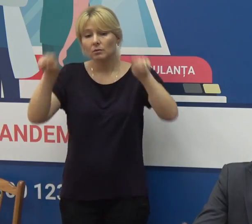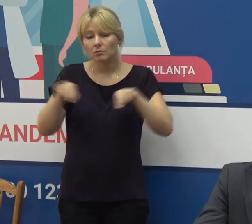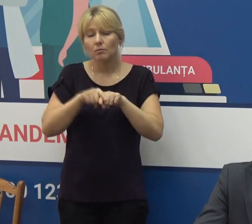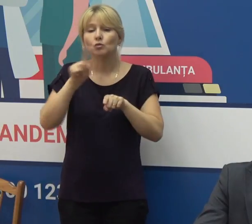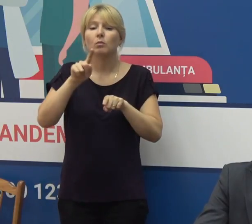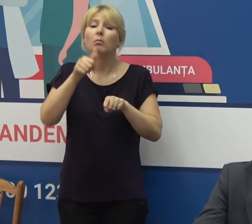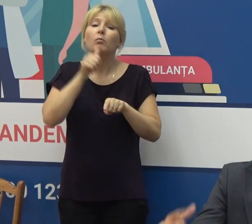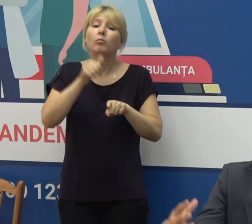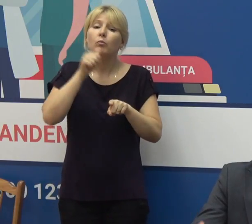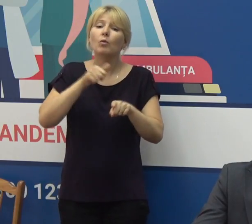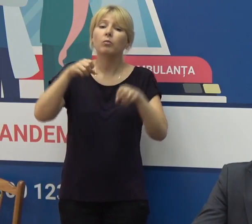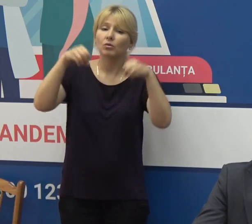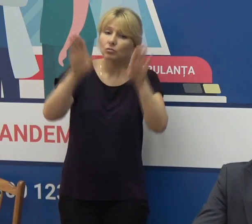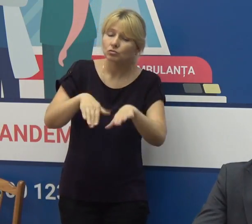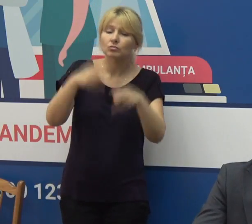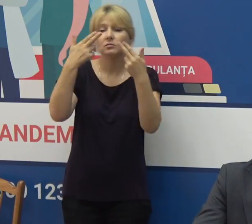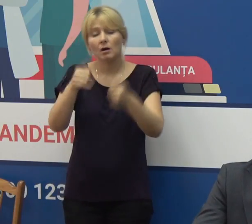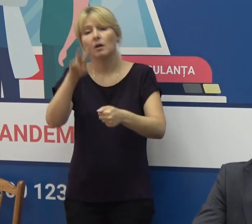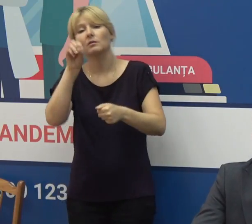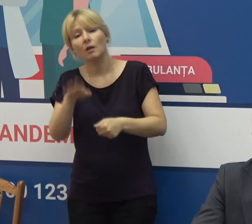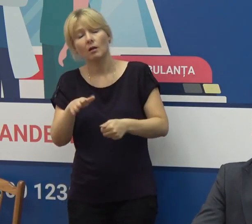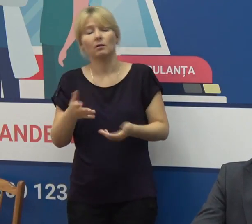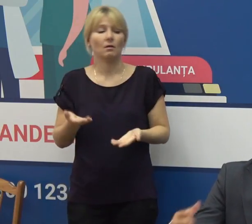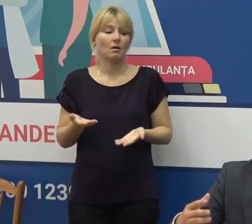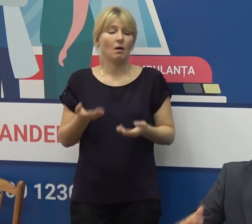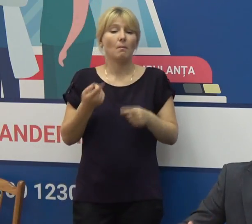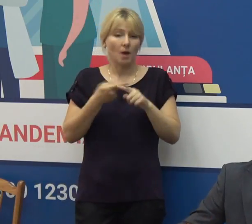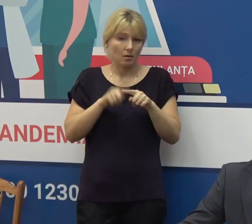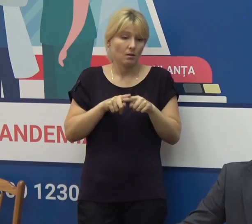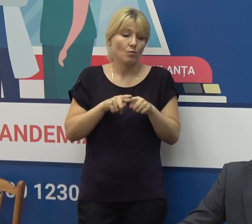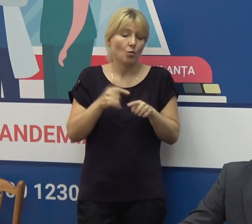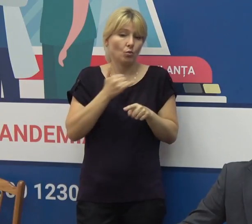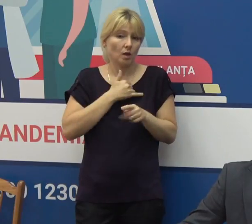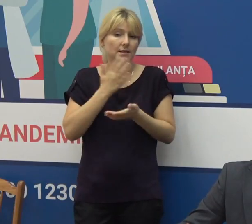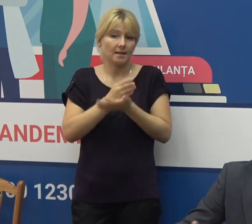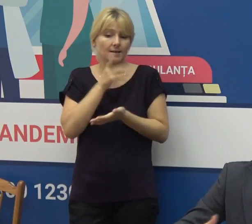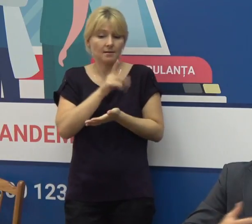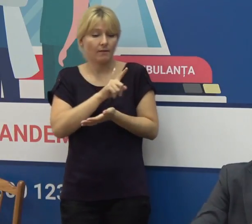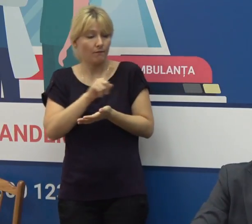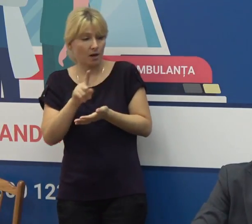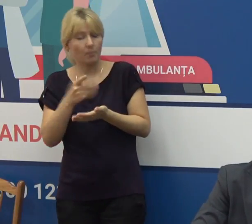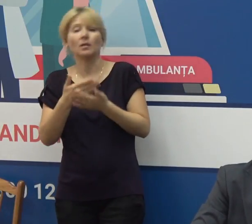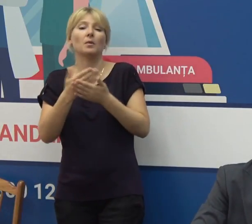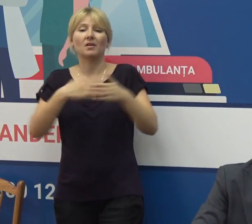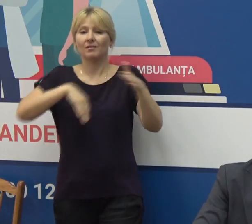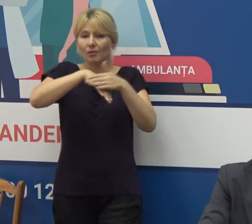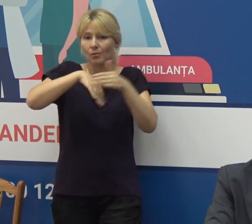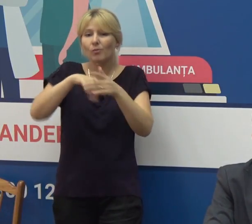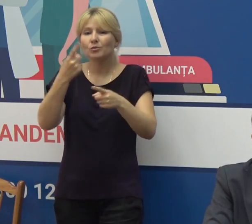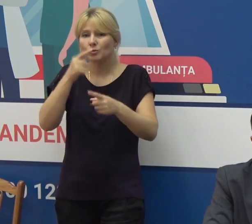aprobare armonizare a de menționat că la fel cum este și la noi perioada de concedie